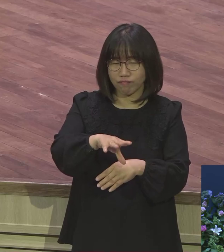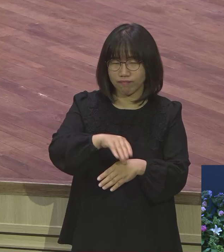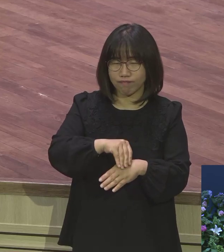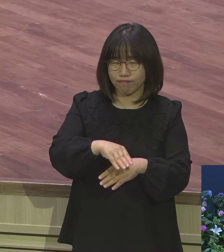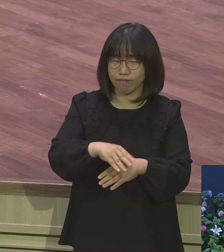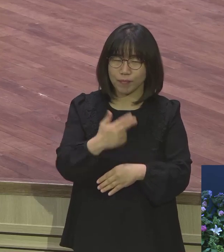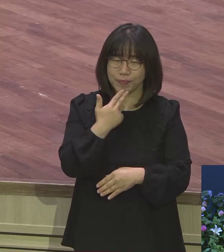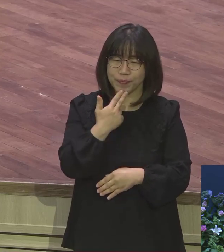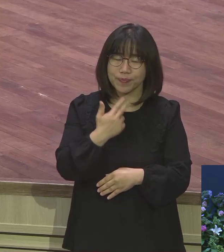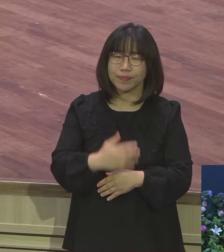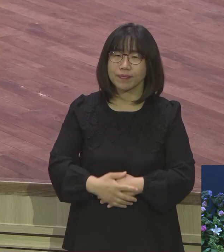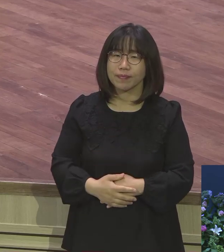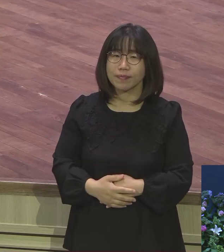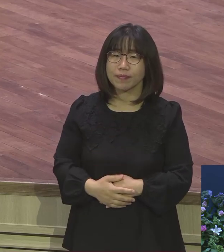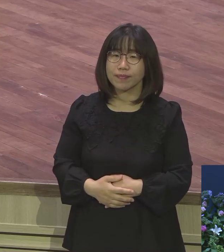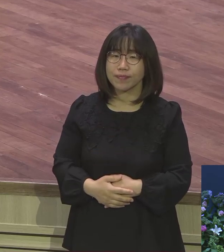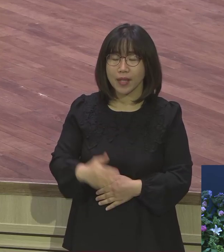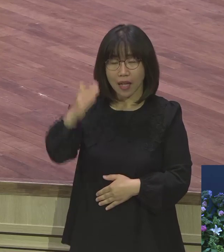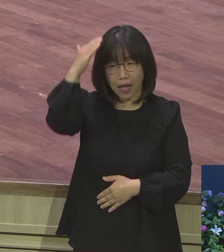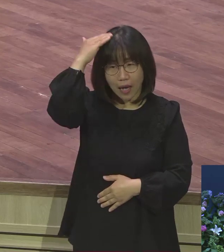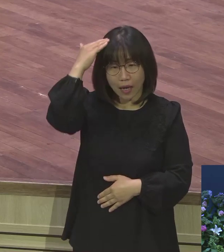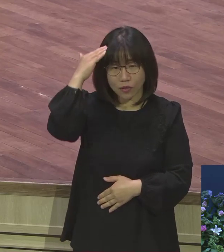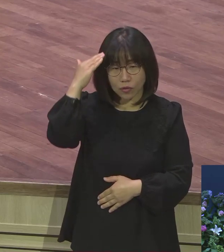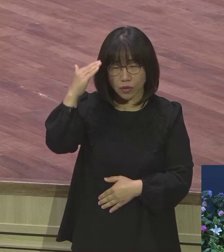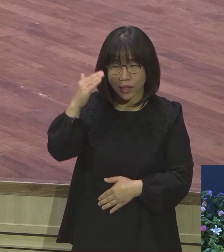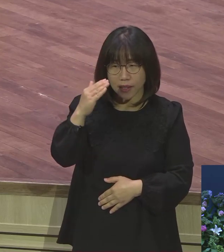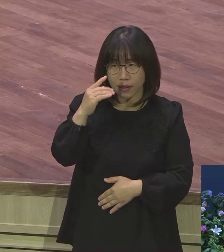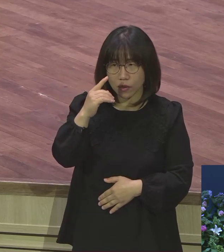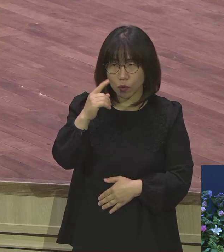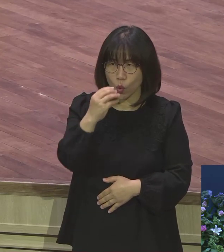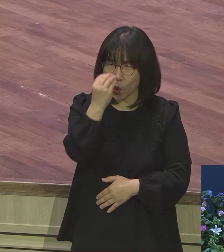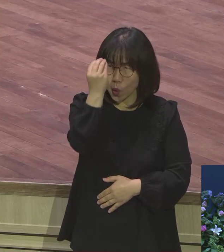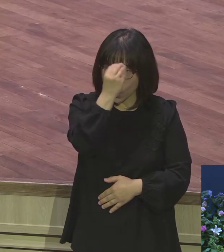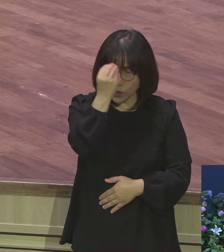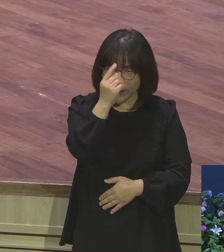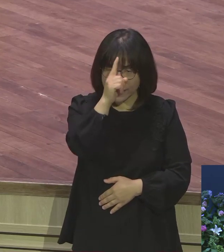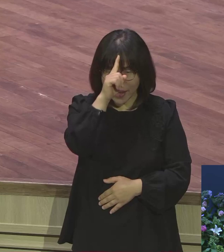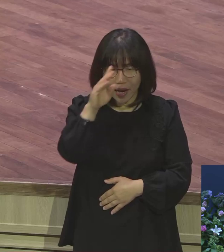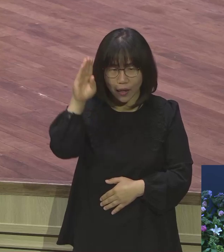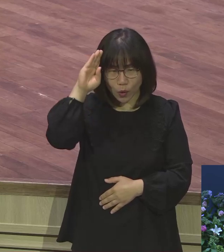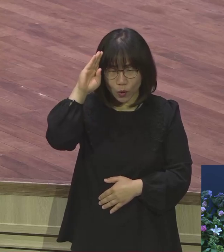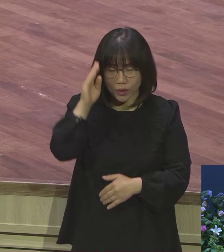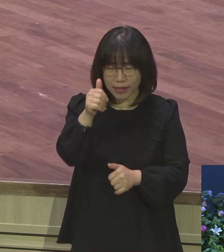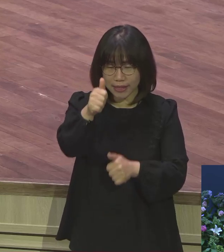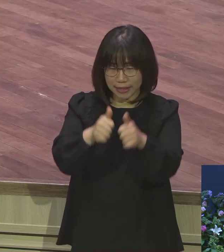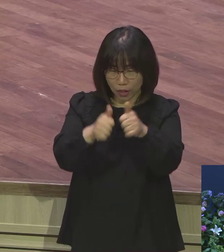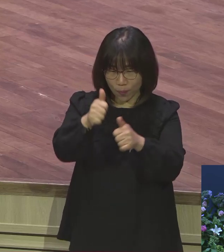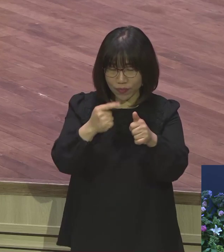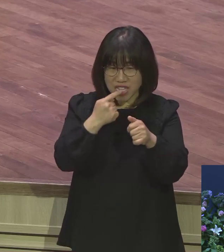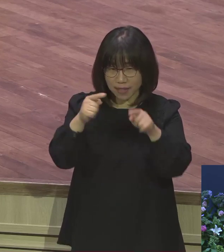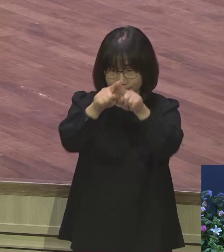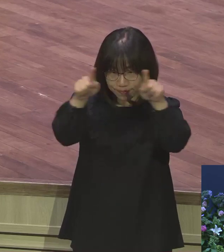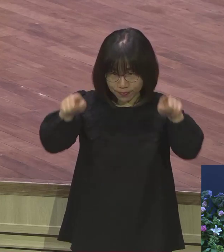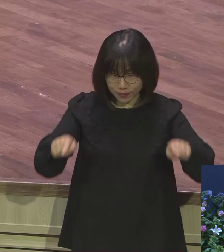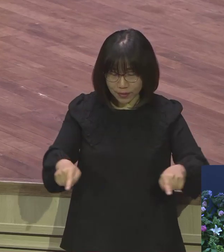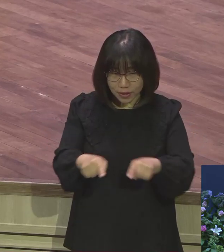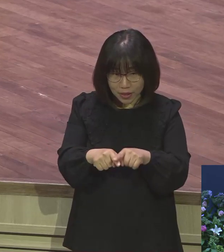우리나라 수능 영어 시험지 있죠. 우리나라 수능 영어 시험지를 지금